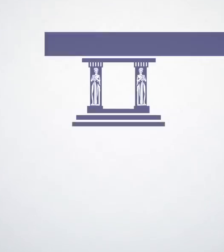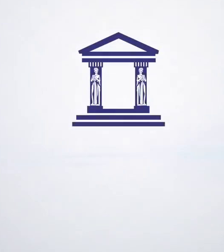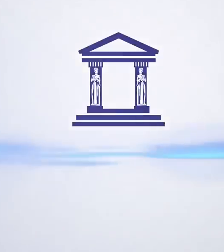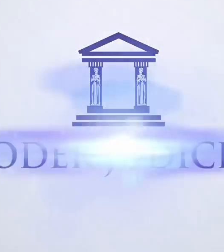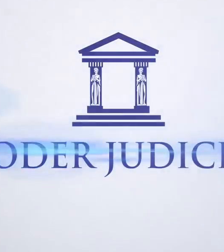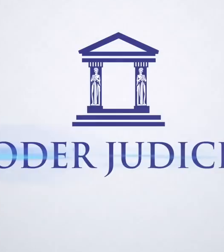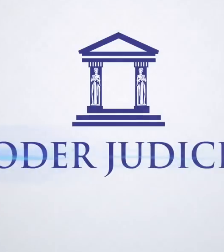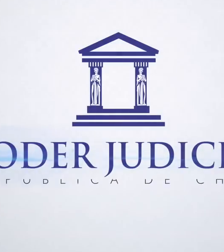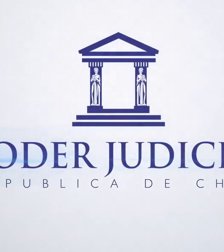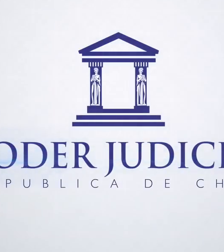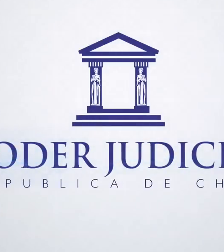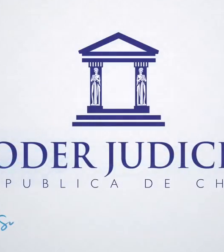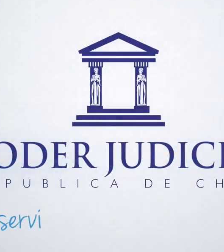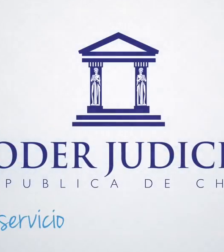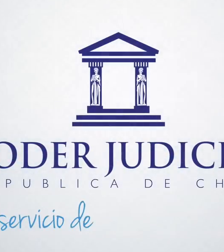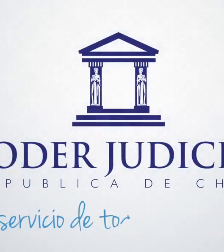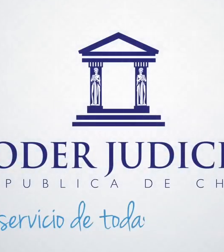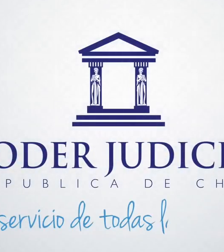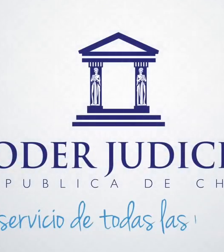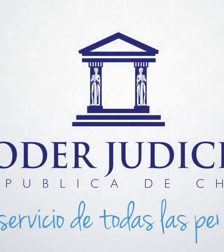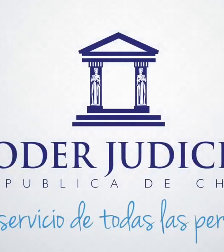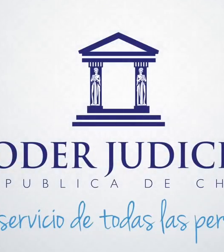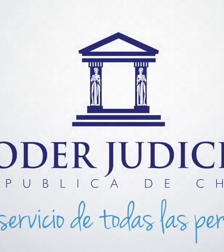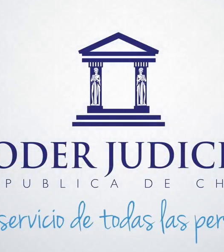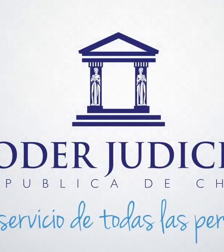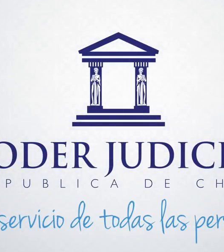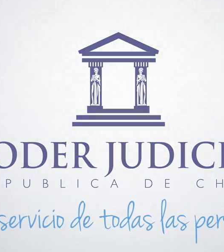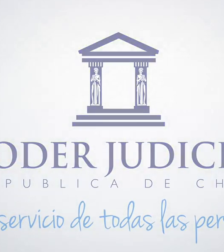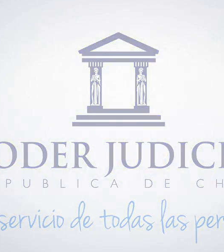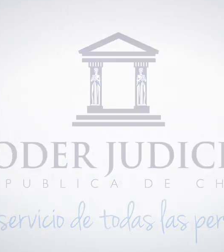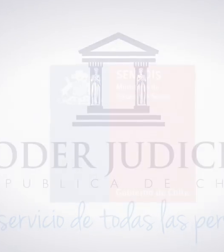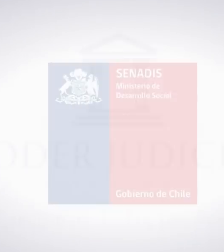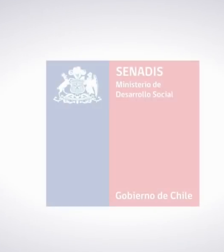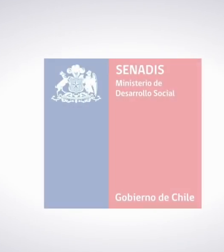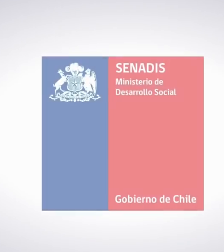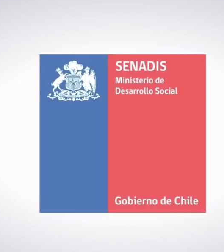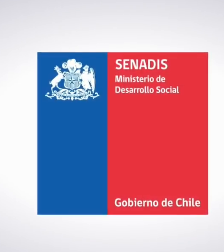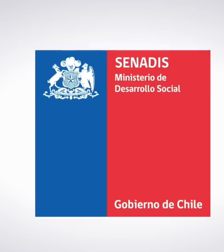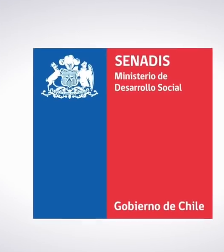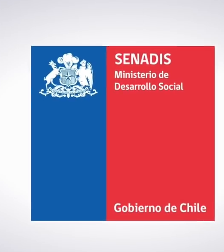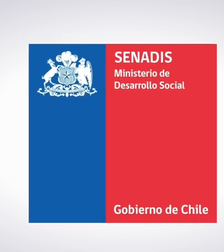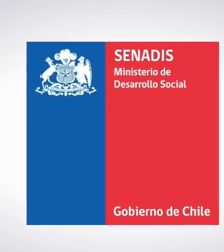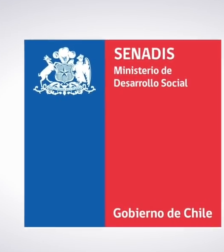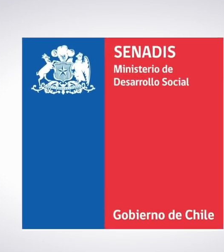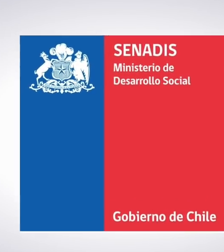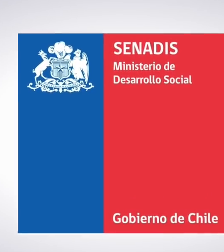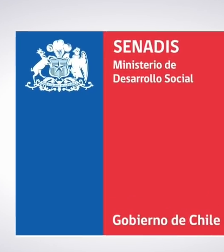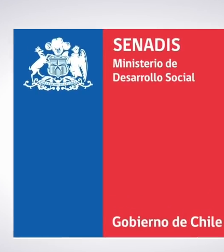Poder Judicial al servicio de todas las personas Servicio Nacional de la Discapacidad